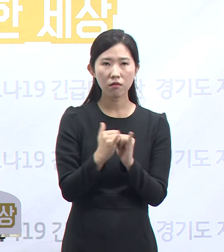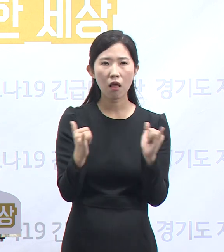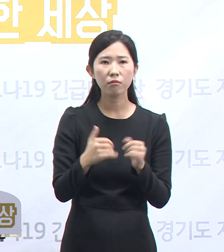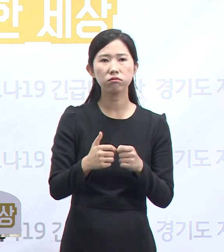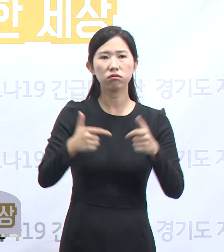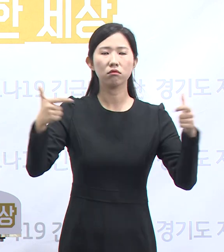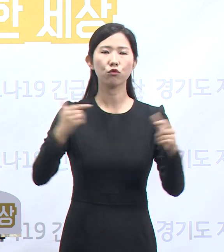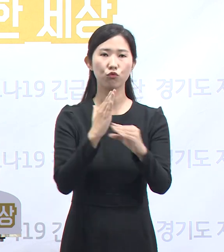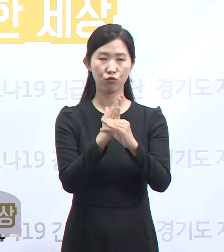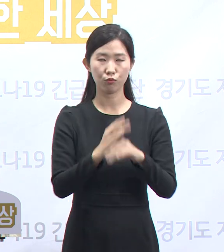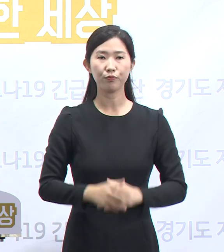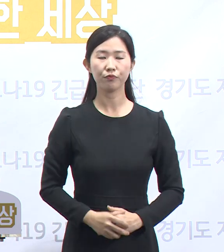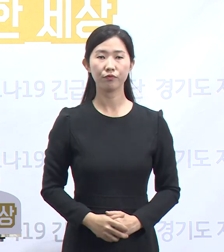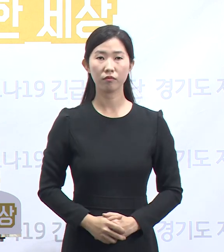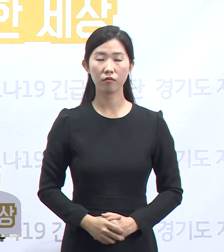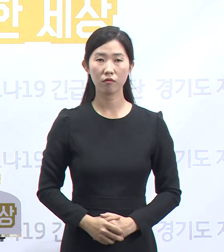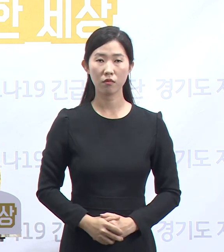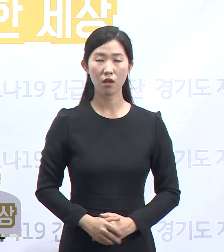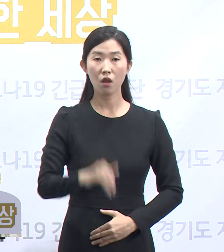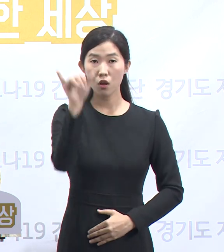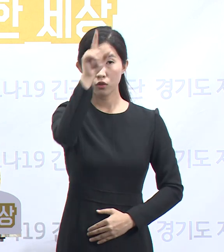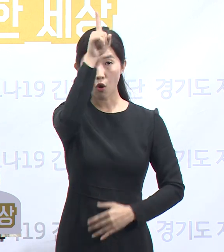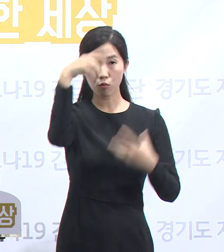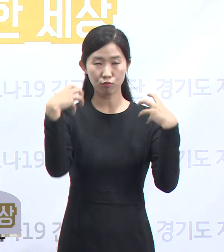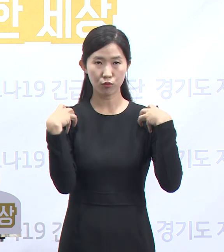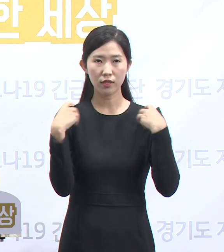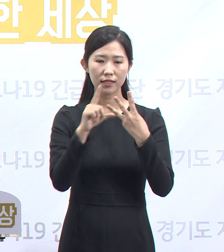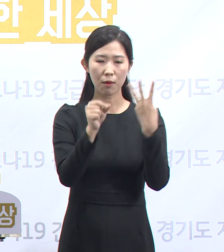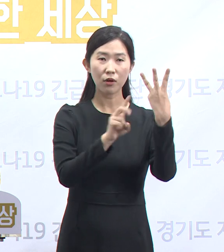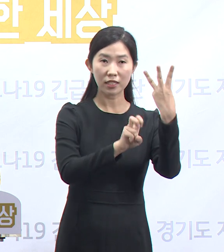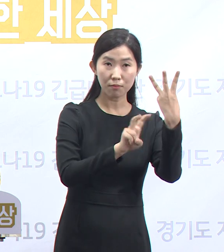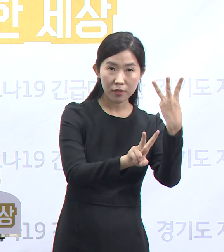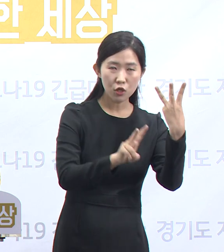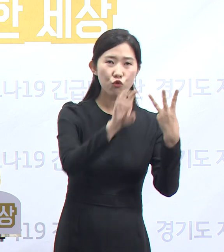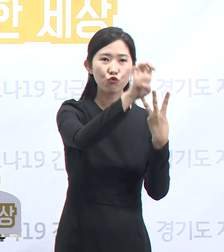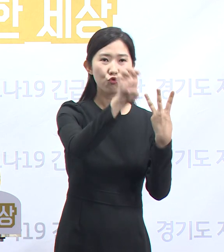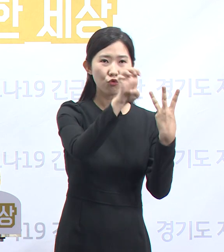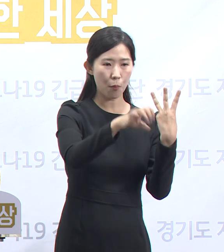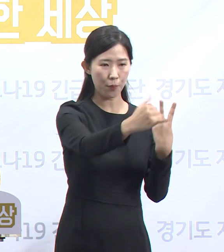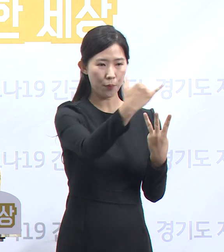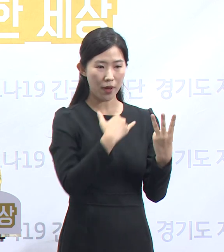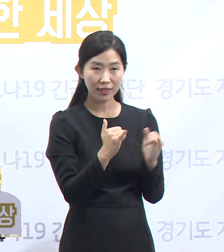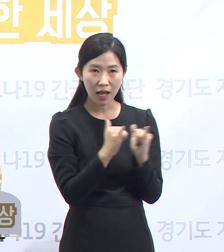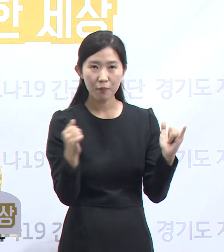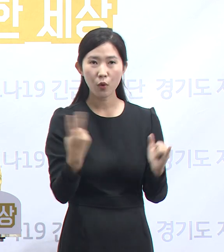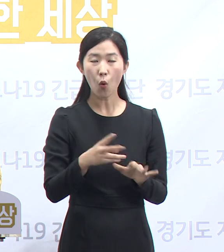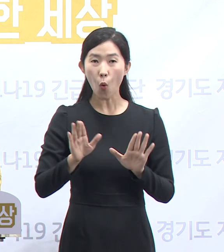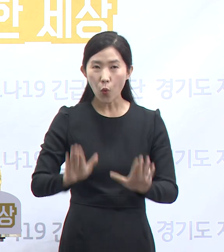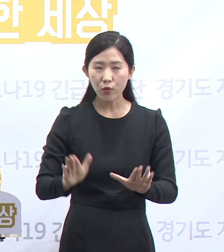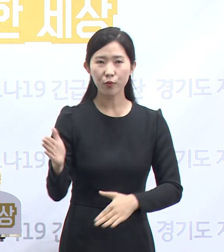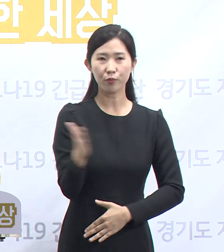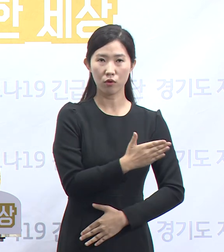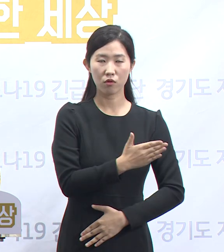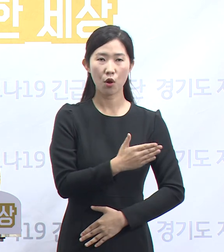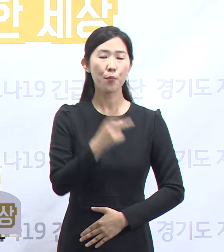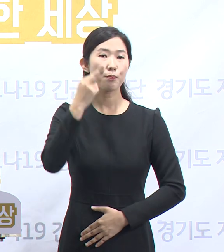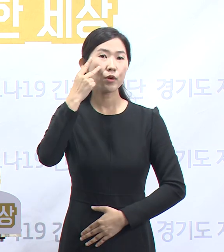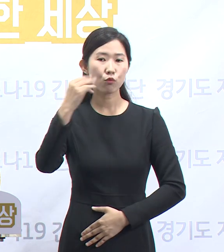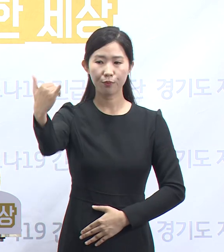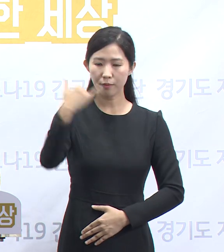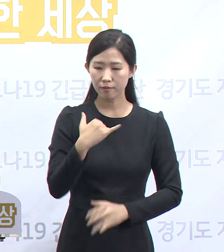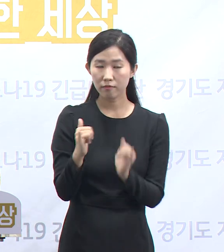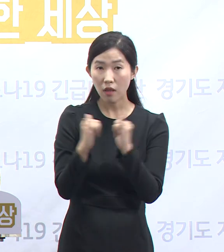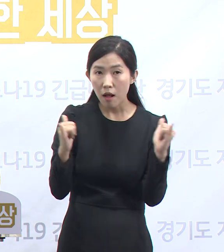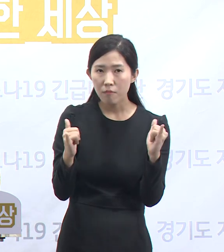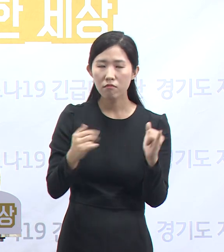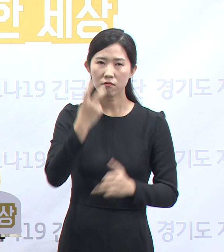정부는 3월 22일 유럽발 입국자에 이어 오늘 3월 27일 0시부터 미국발 입국자에 대해서도 검역을